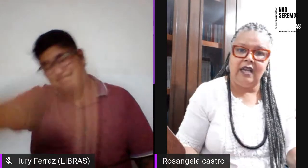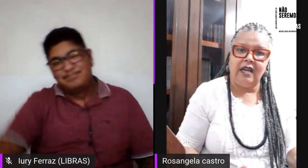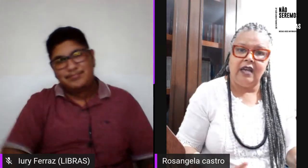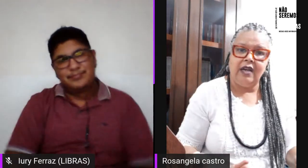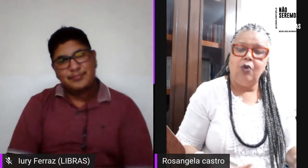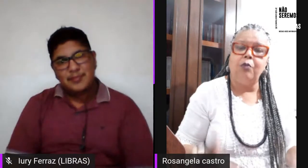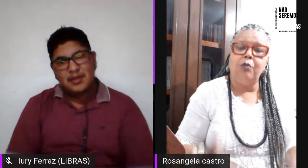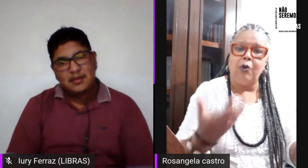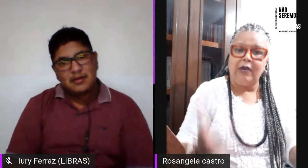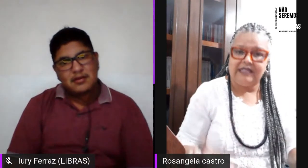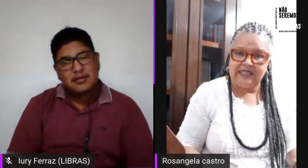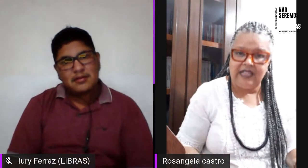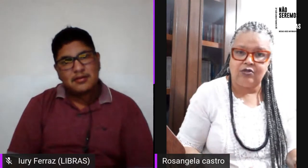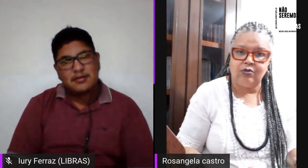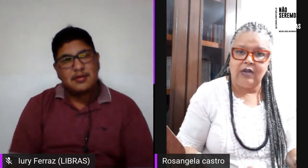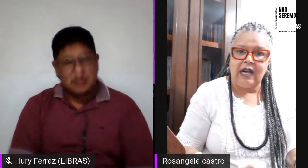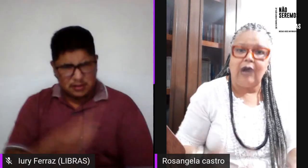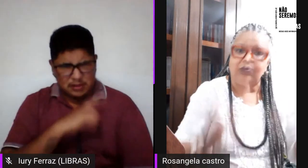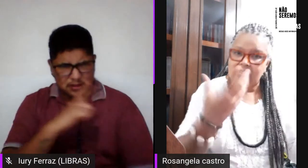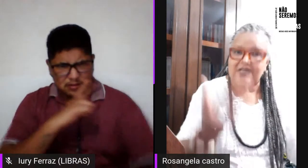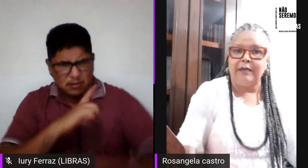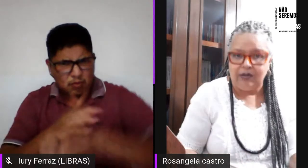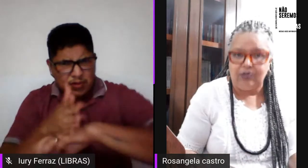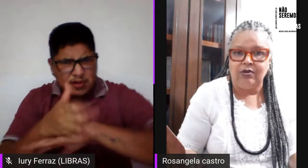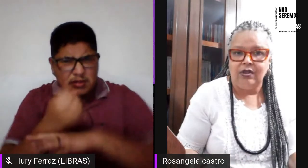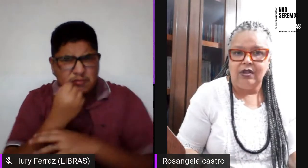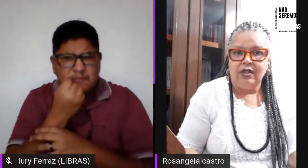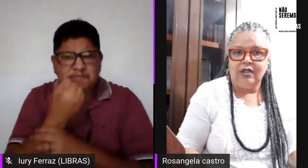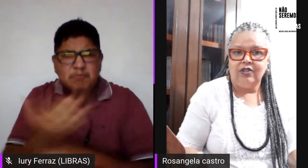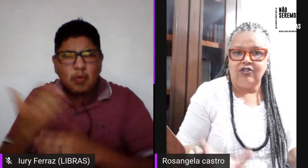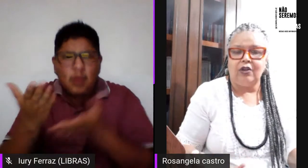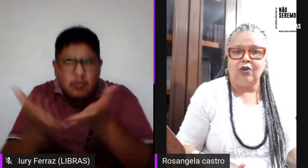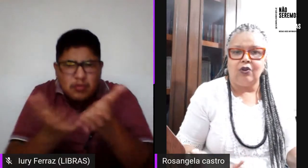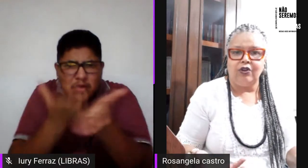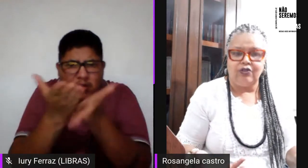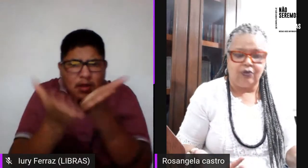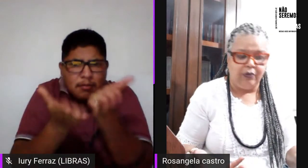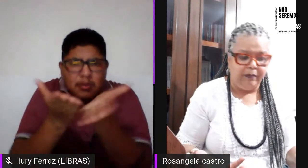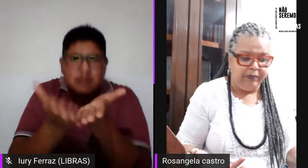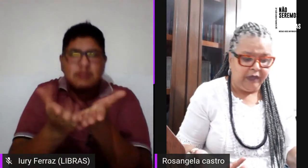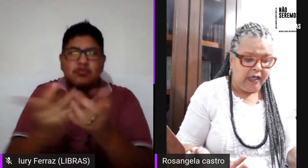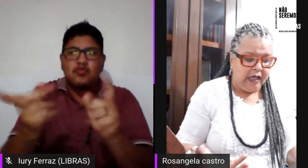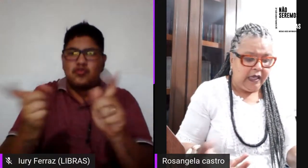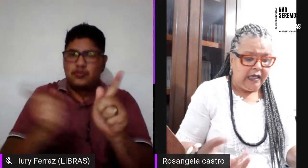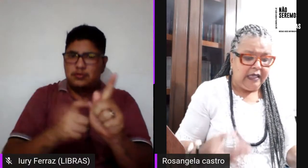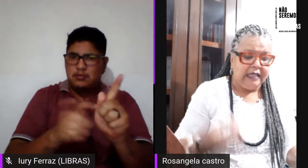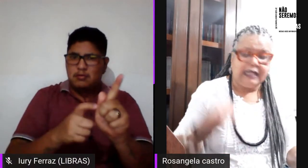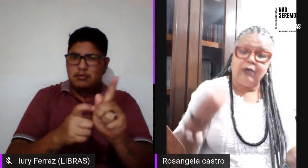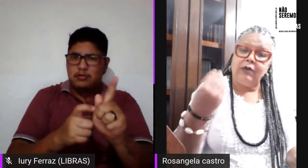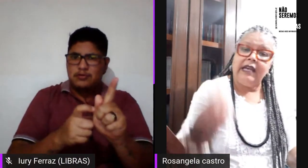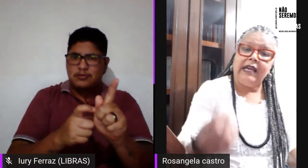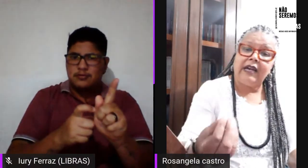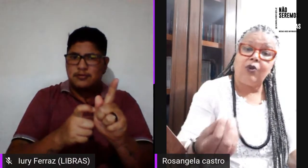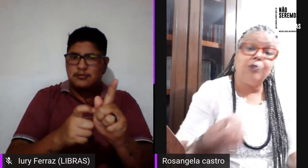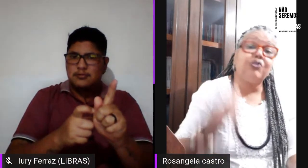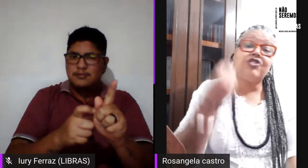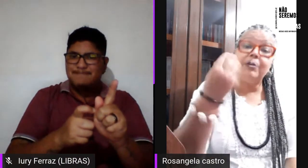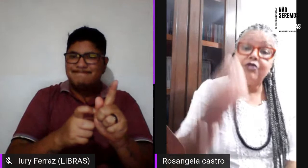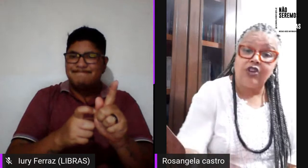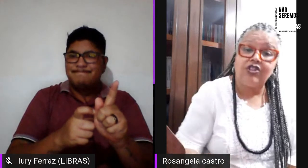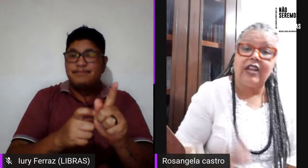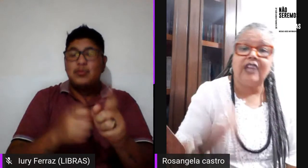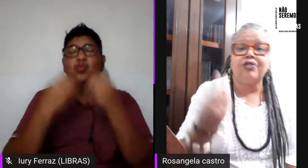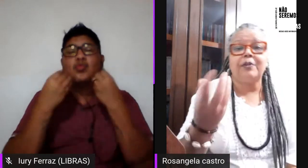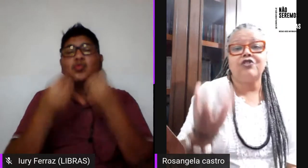um bom acesso ao tratamento ginecológico então como